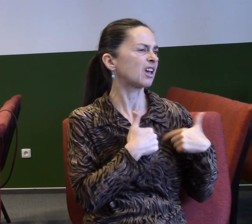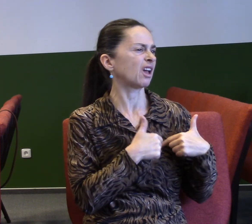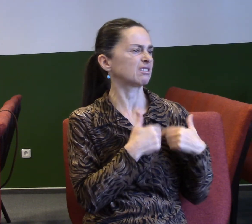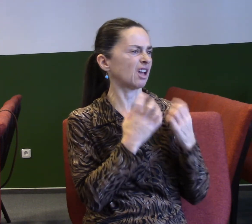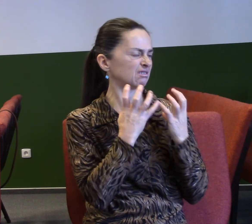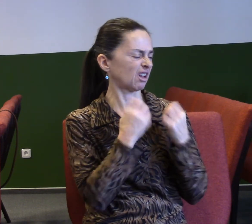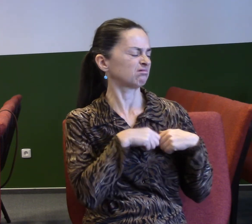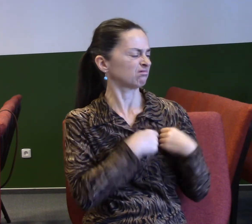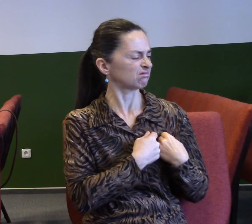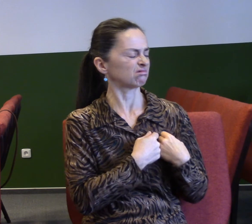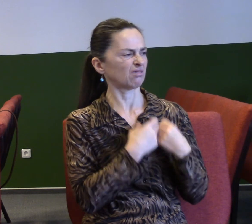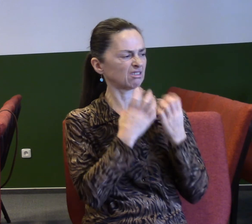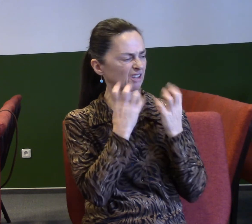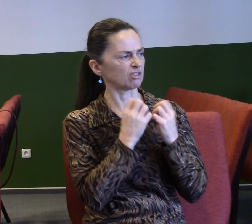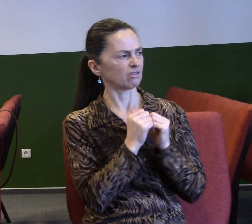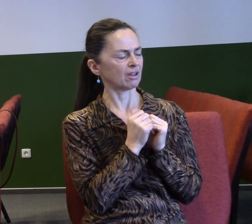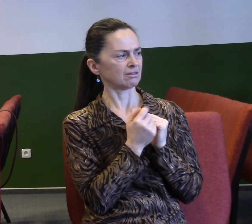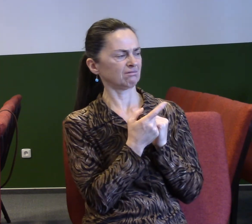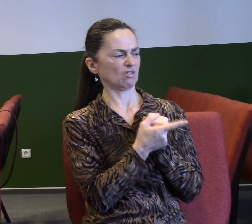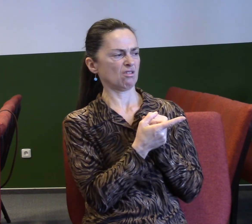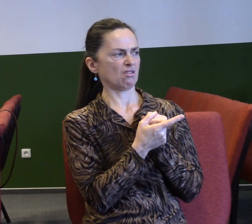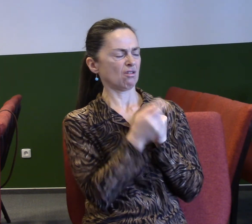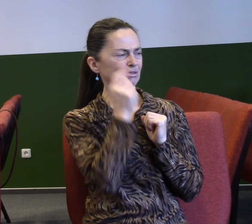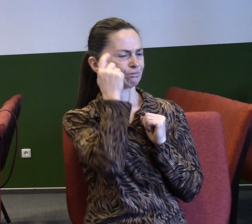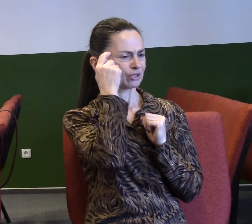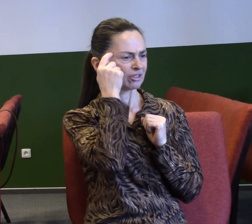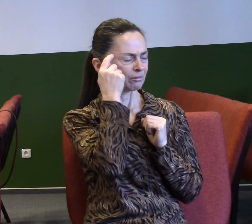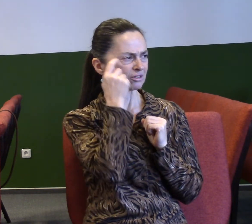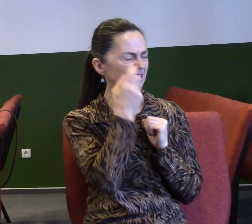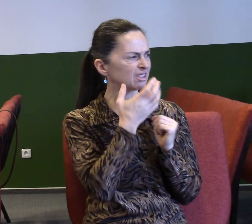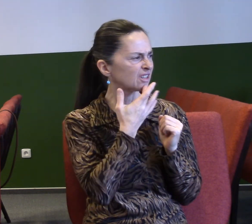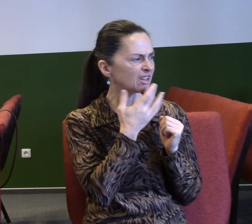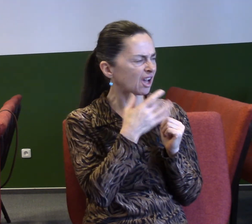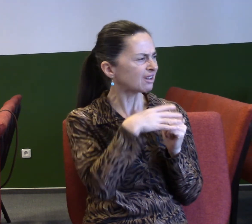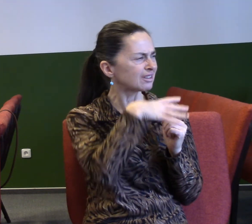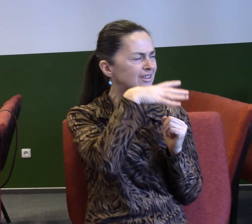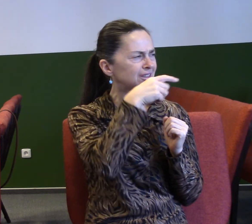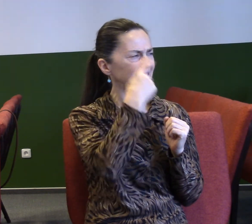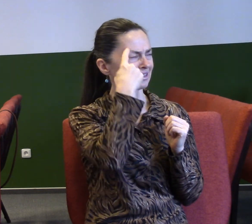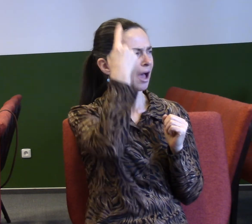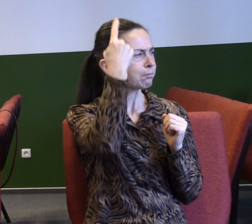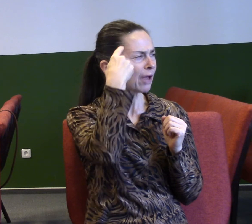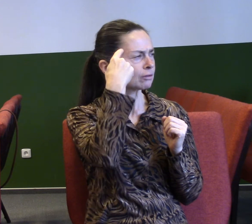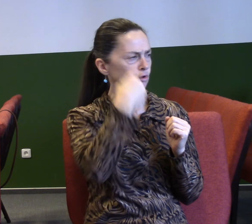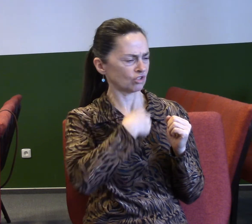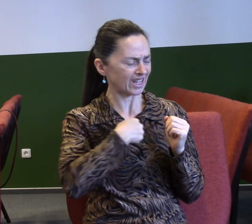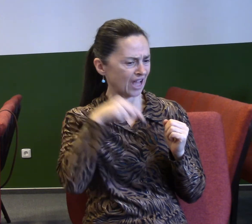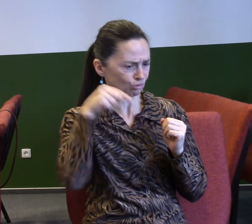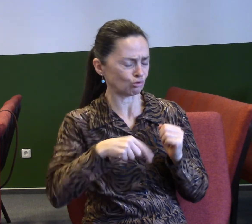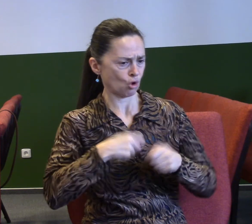říkal jsem si, jak může ten člověk takhle přemýšlet? Jak ho to vůbec může napadnout? A pak jsem si uvědomil, že to je proto, že on žije ve